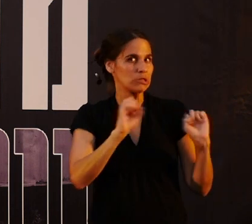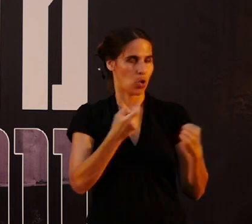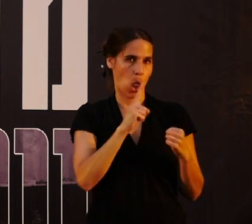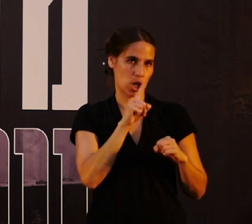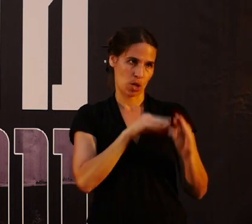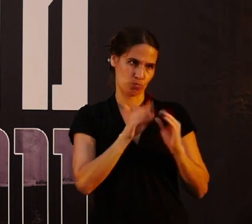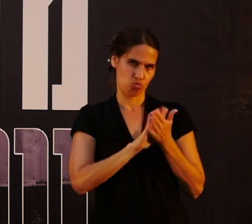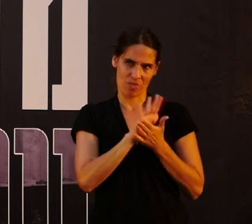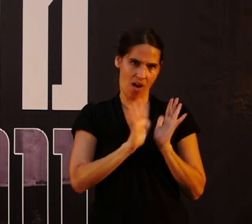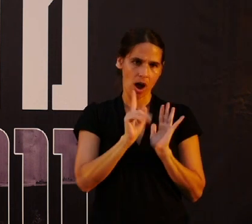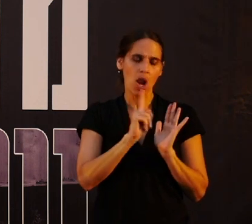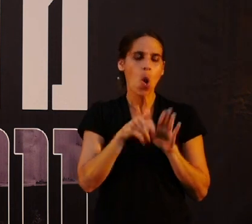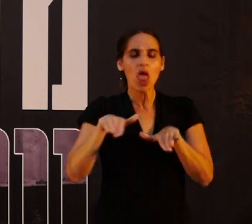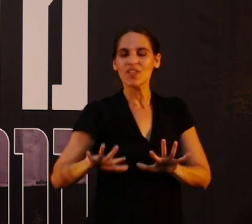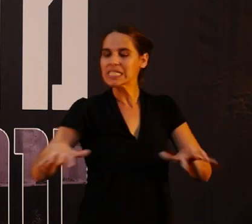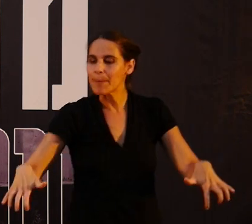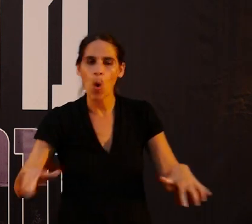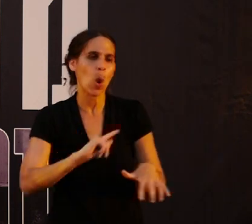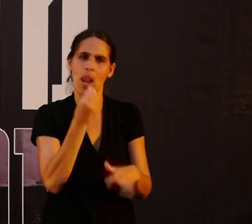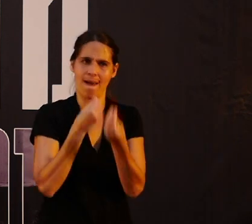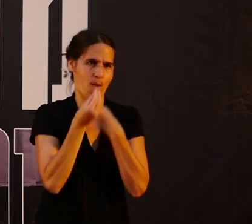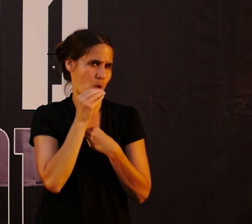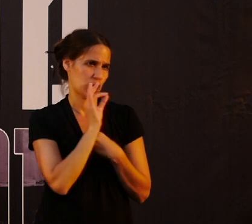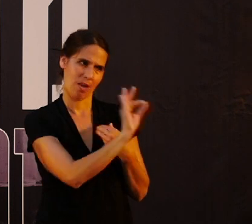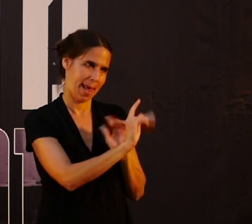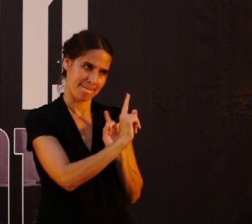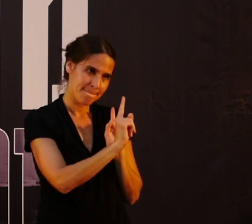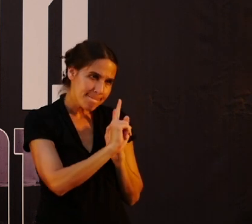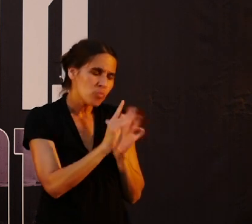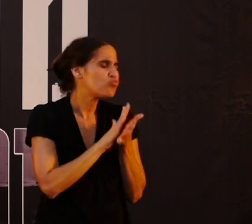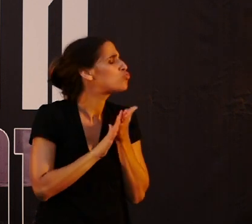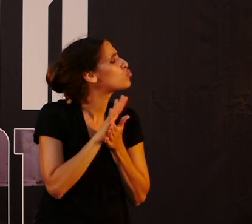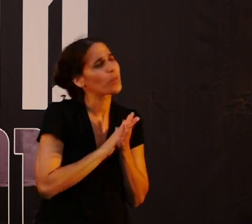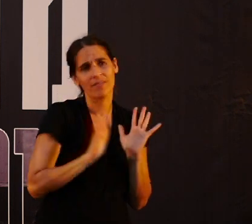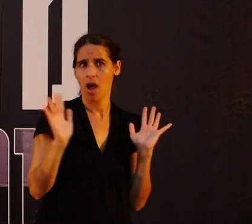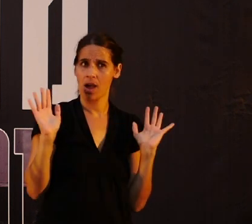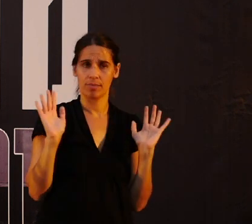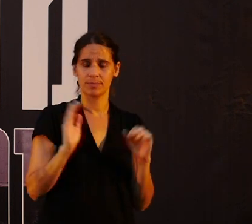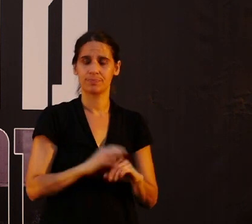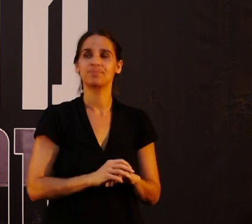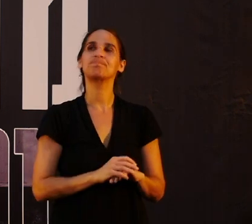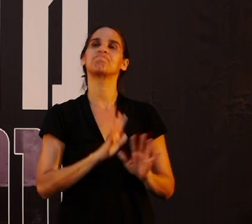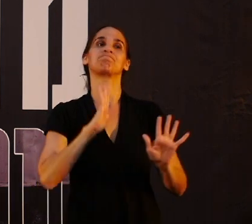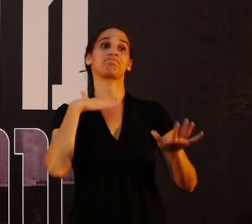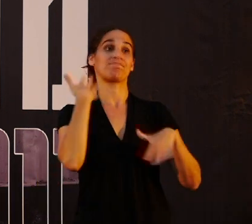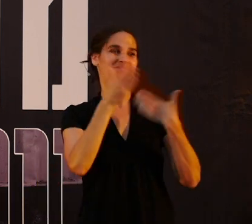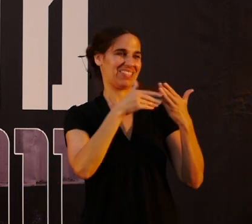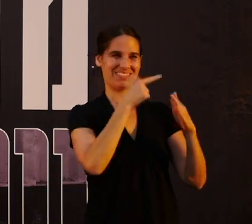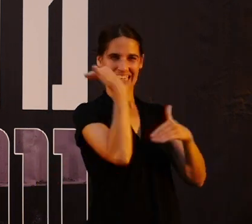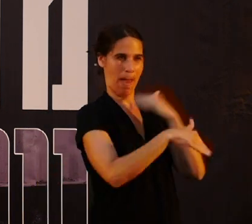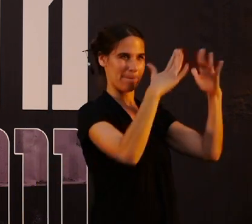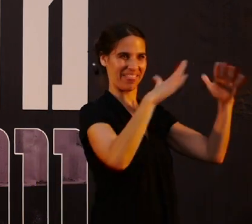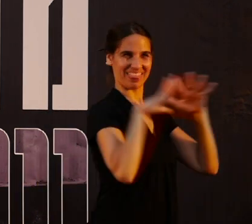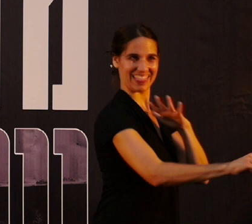להשתמש בשום דבר, לא לשבת על הספות, לא לאכול את האוכל שלהם, שום דבר. אחרי ההלמנה,